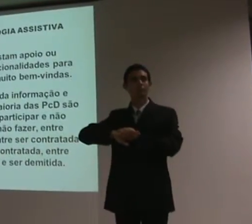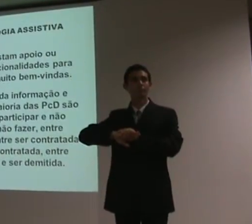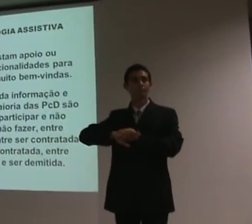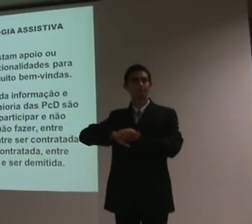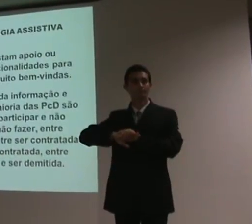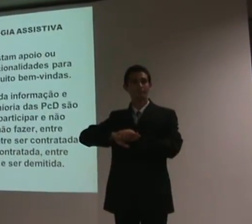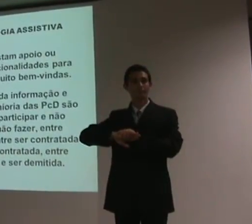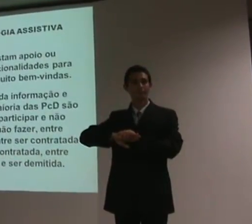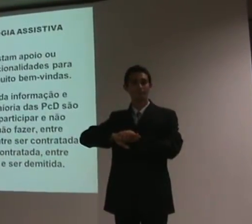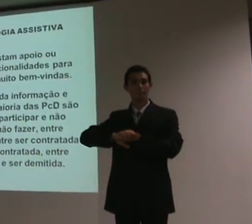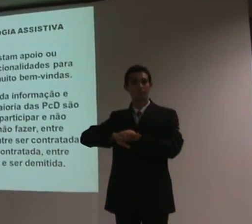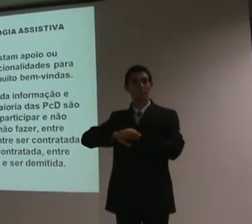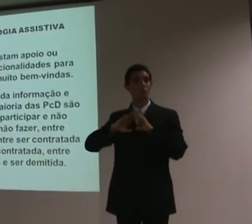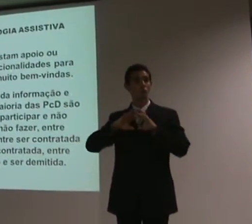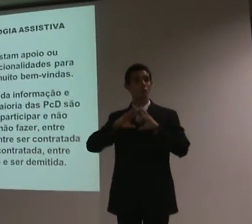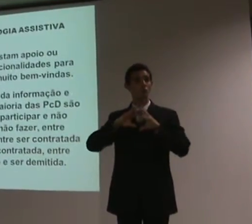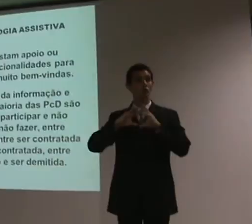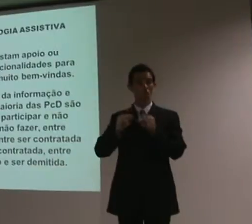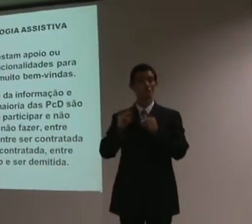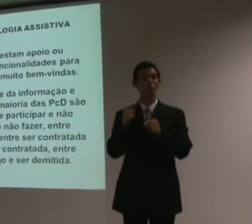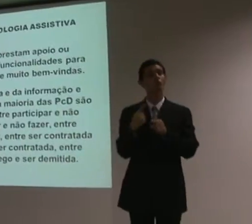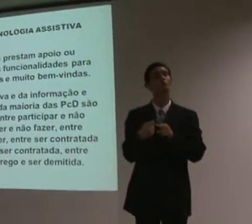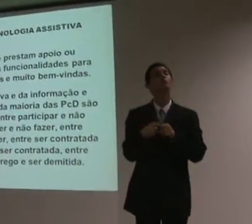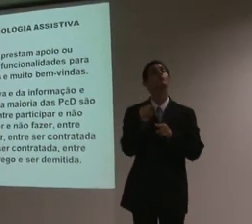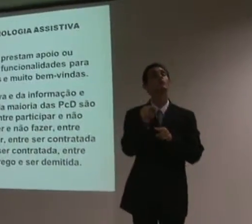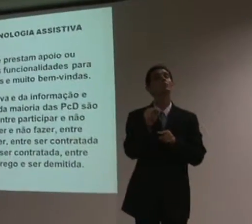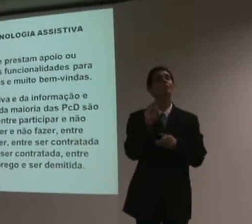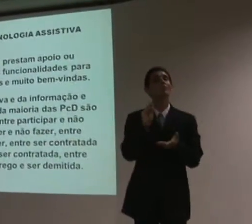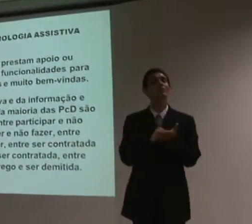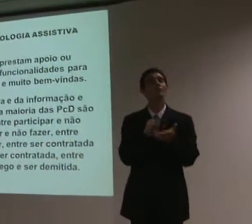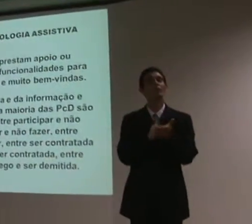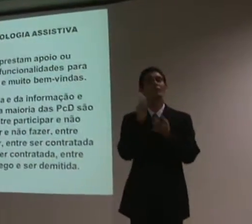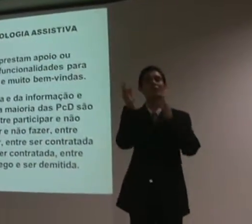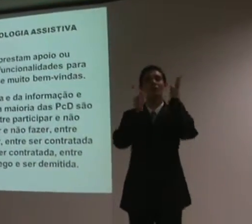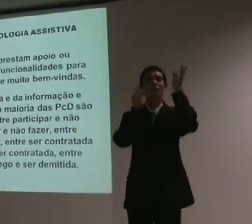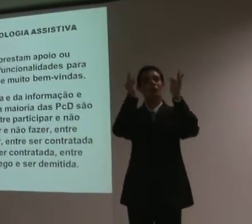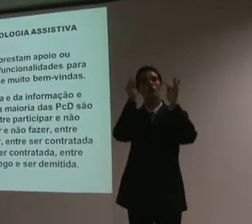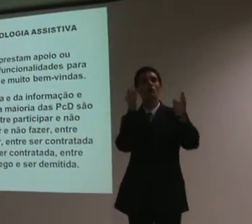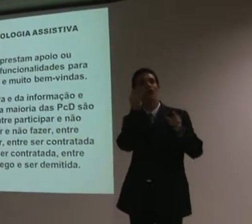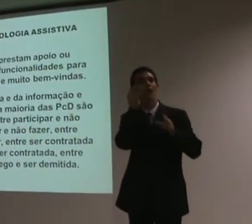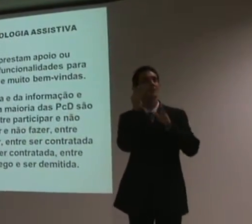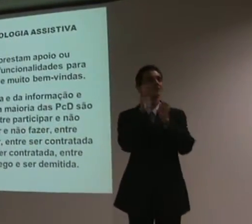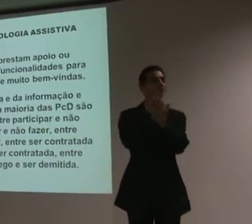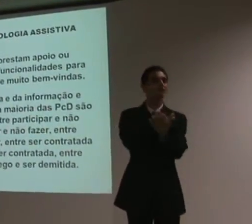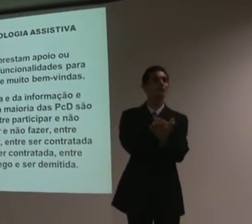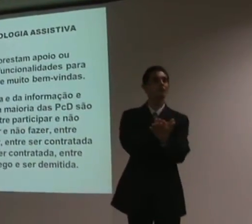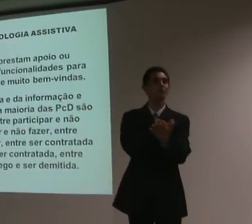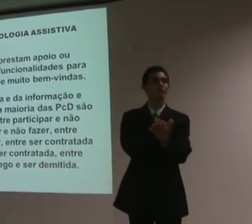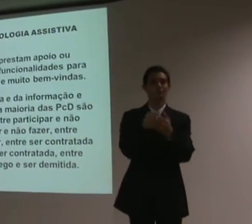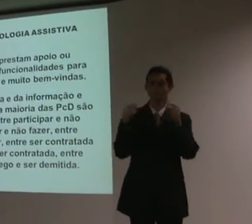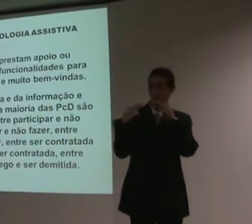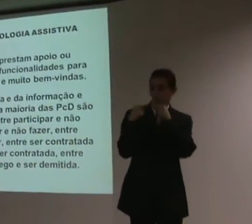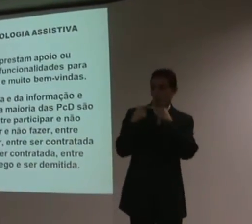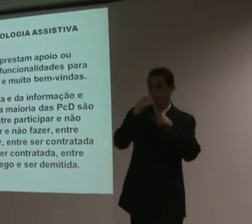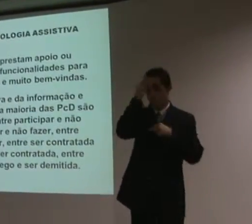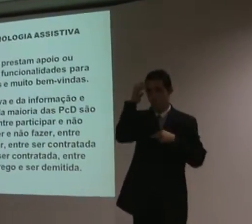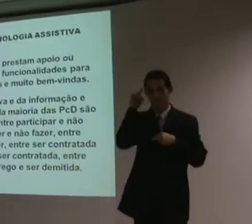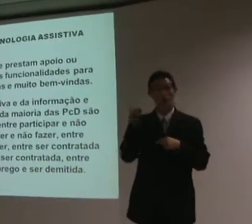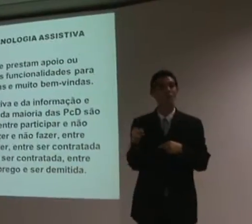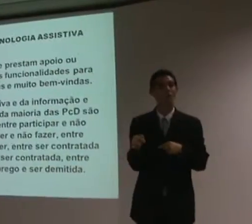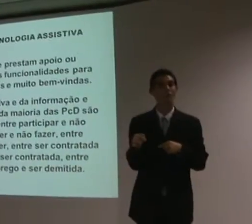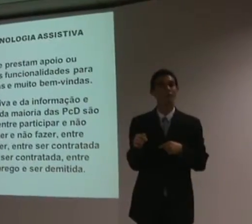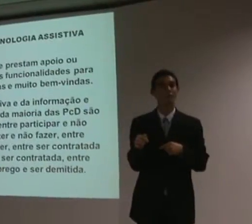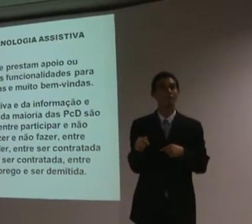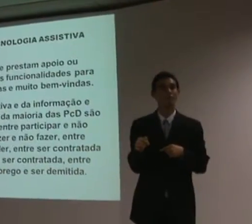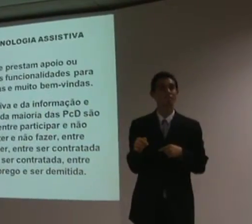Tudo porque faltou a tecnologia assistiva adequada para essa pessoa. Tecnologia assistiva não